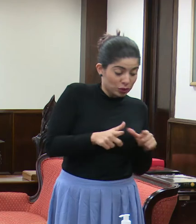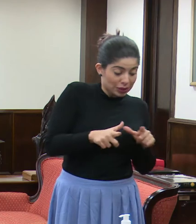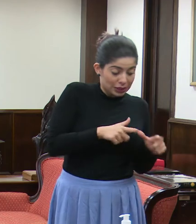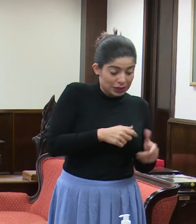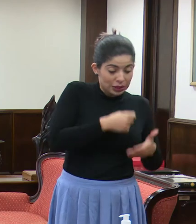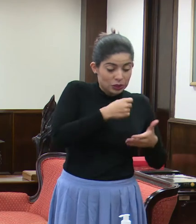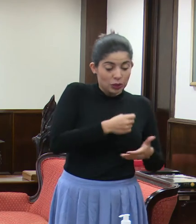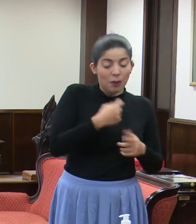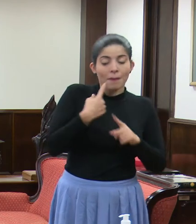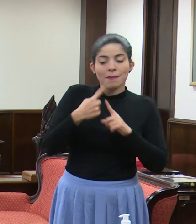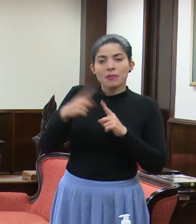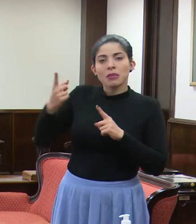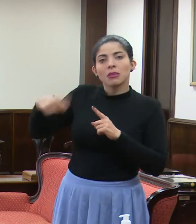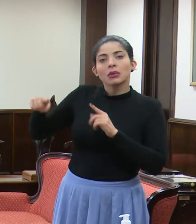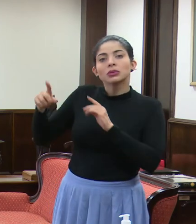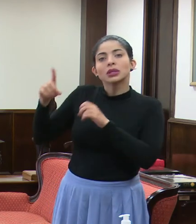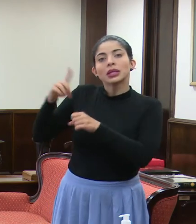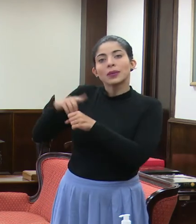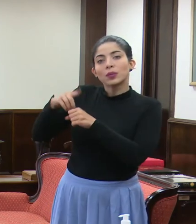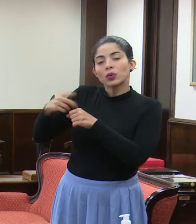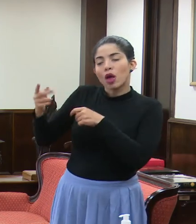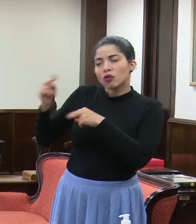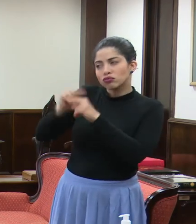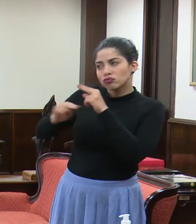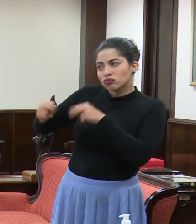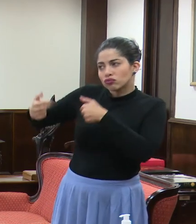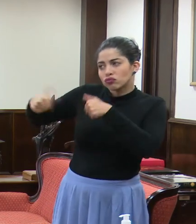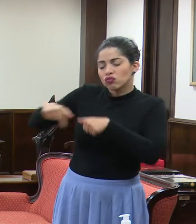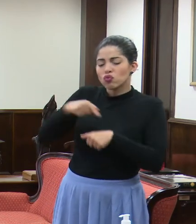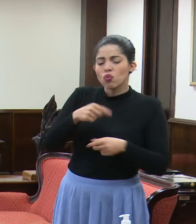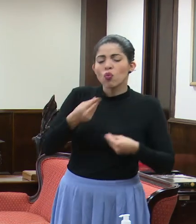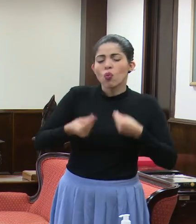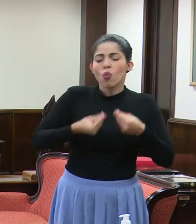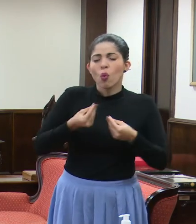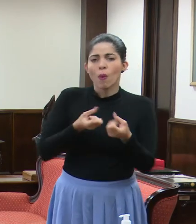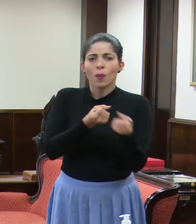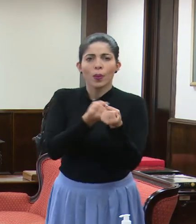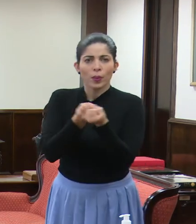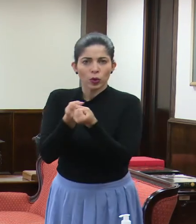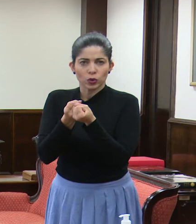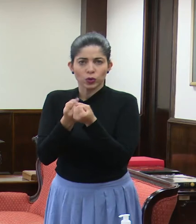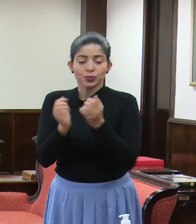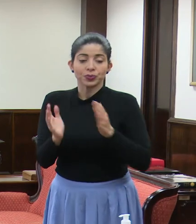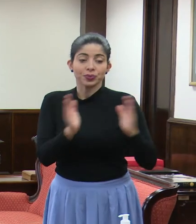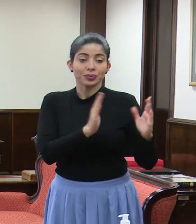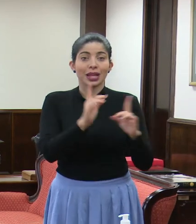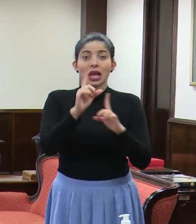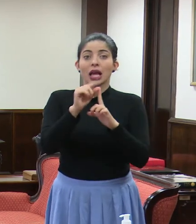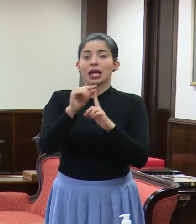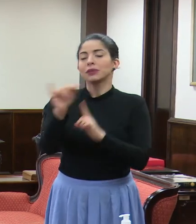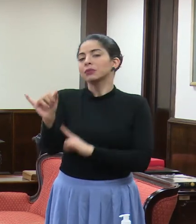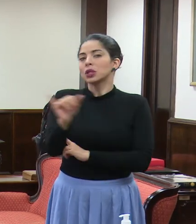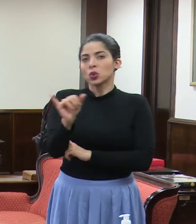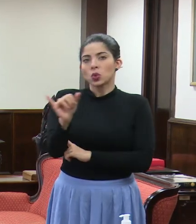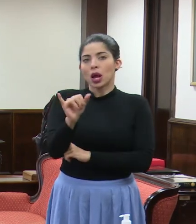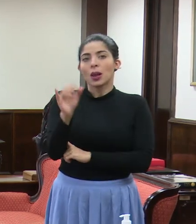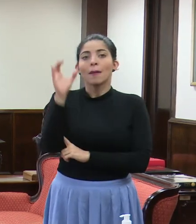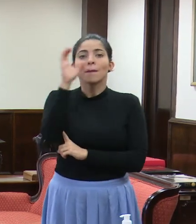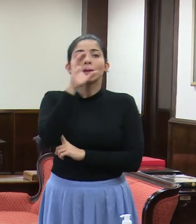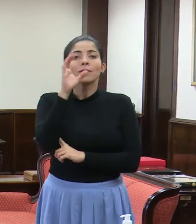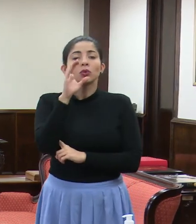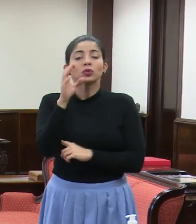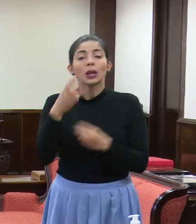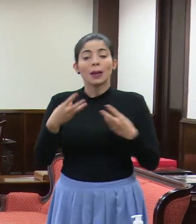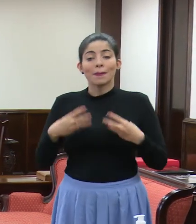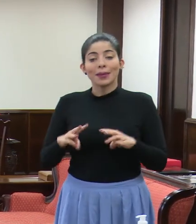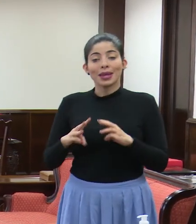y que los diputados también, acordemos con ellos, la forma en que se va a hacer este apoyo. Y con los alquileres igual, buscar el mecanismo